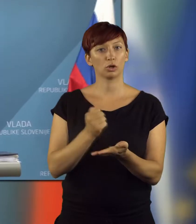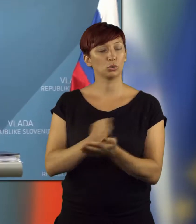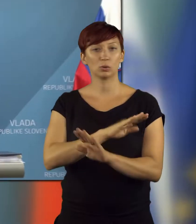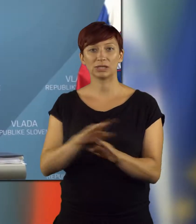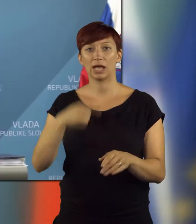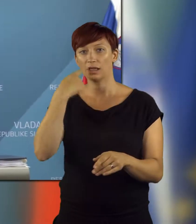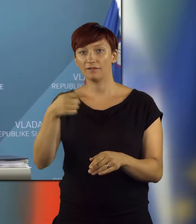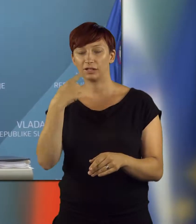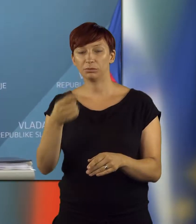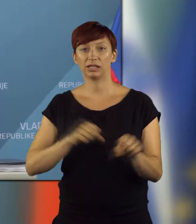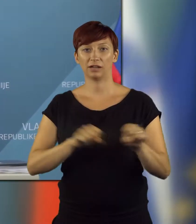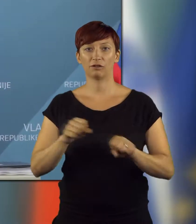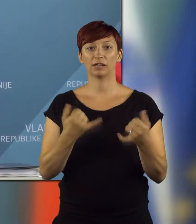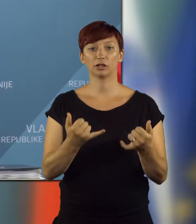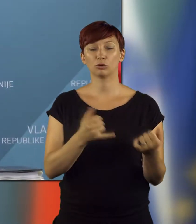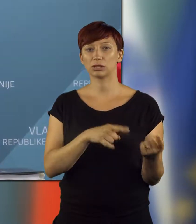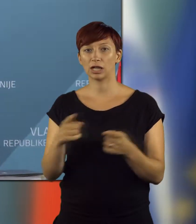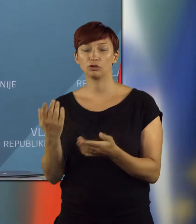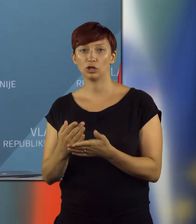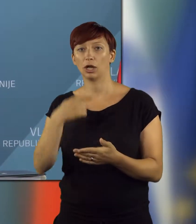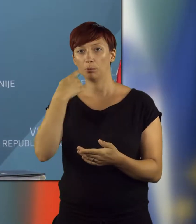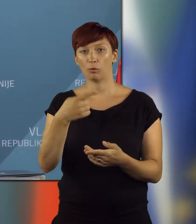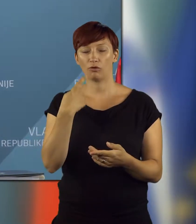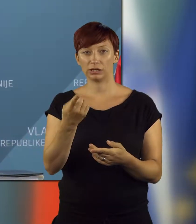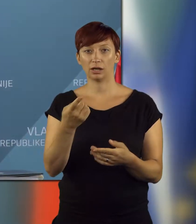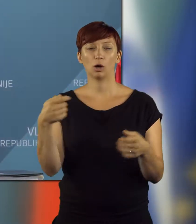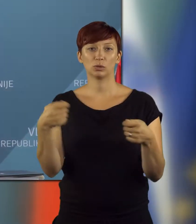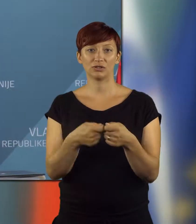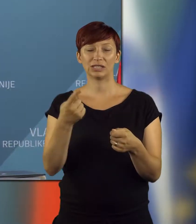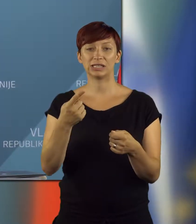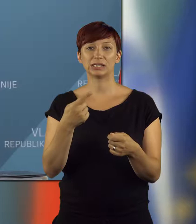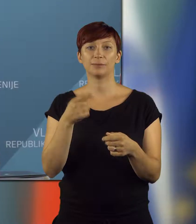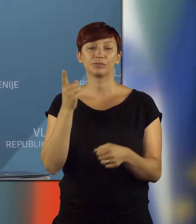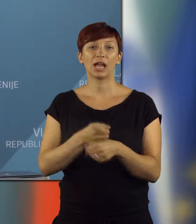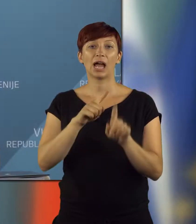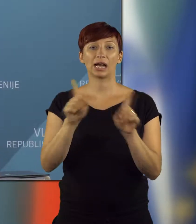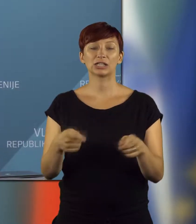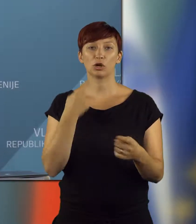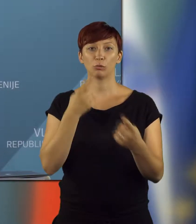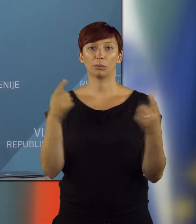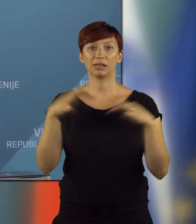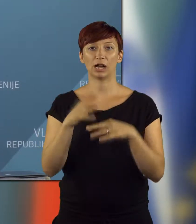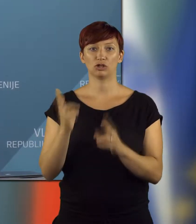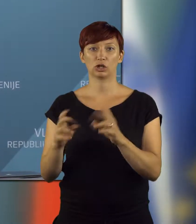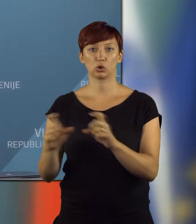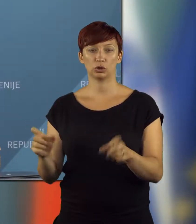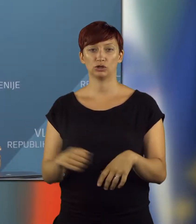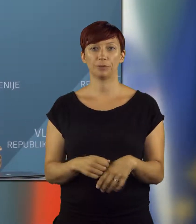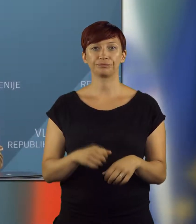vse navedbe, ki jih je vlada dosedaj že navajala v zvezi z razhodbo arbitražnega sodišča.